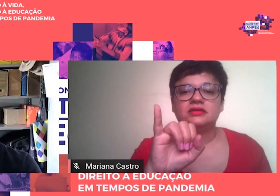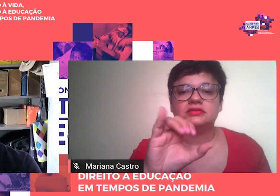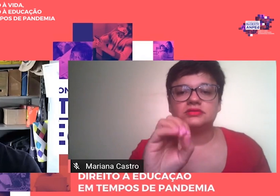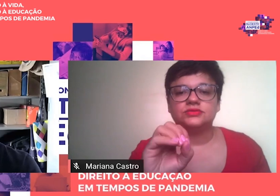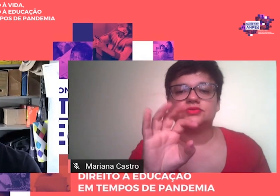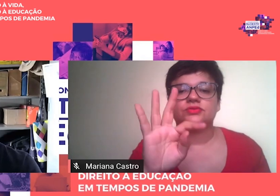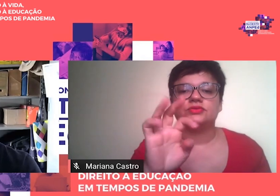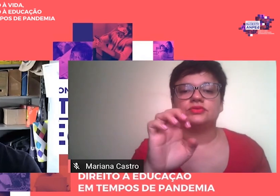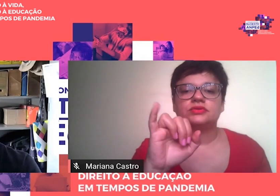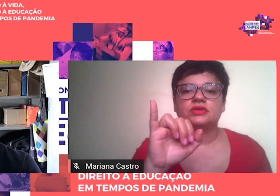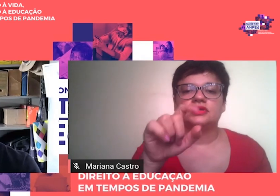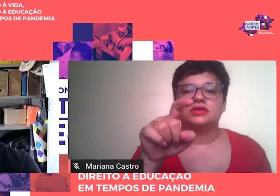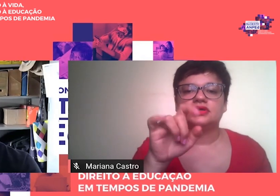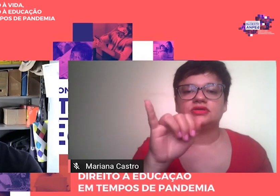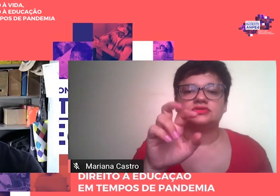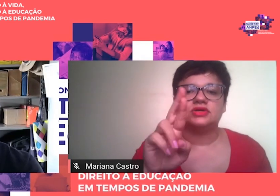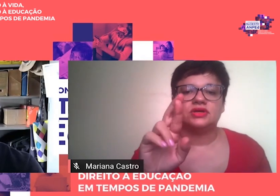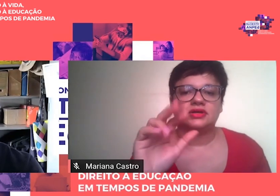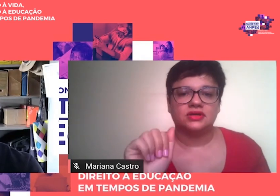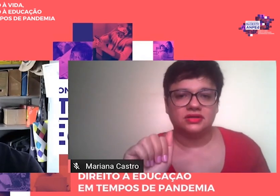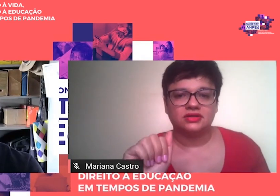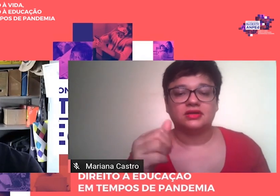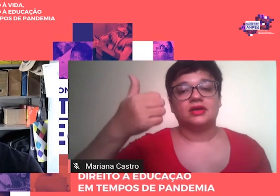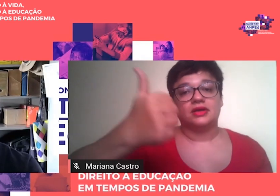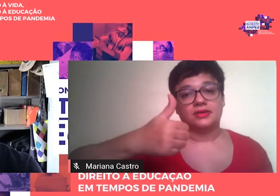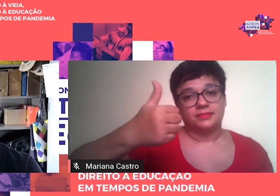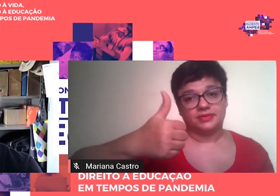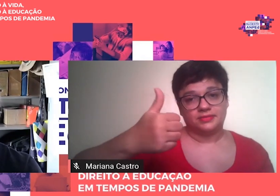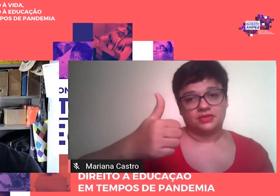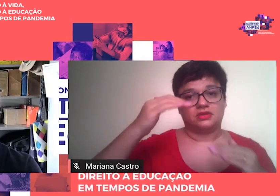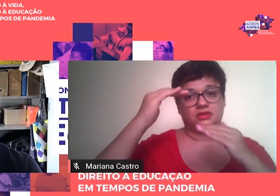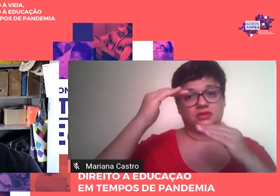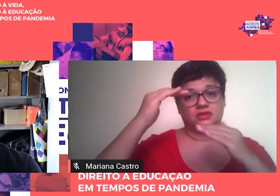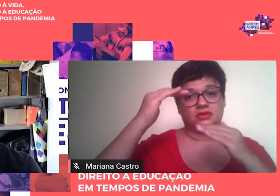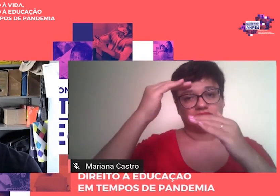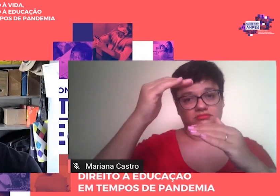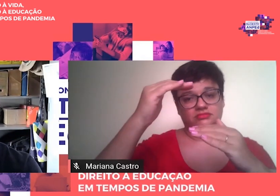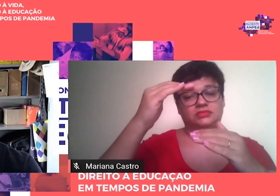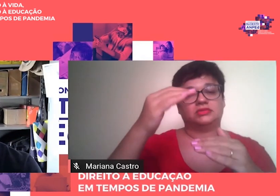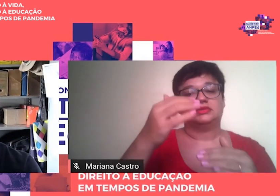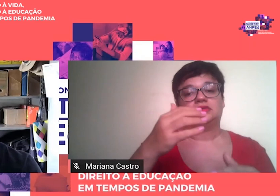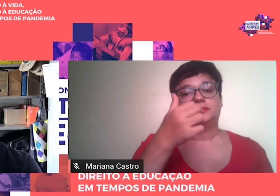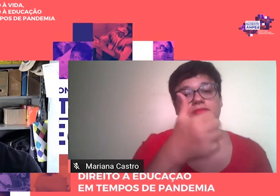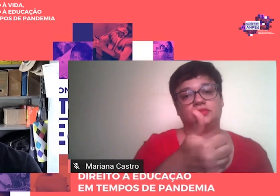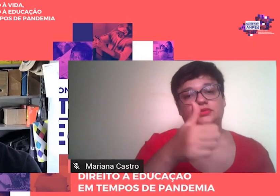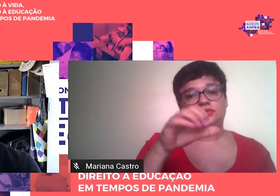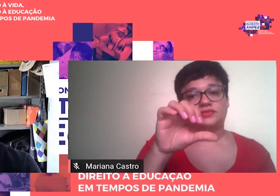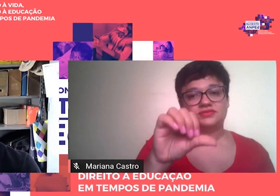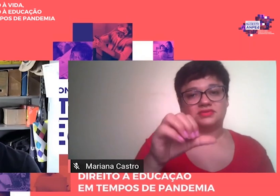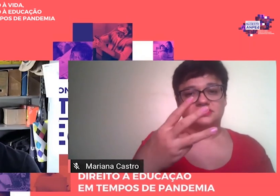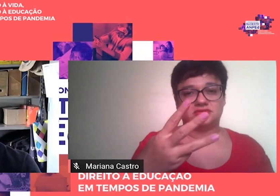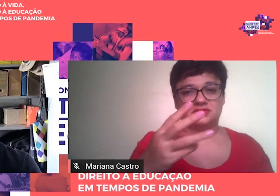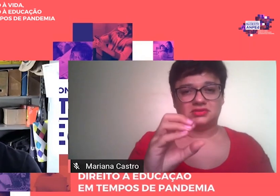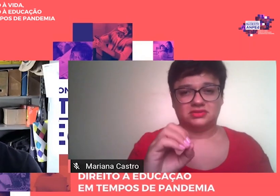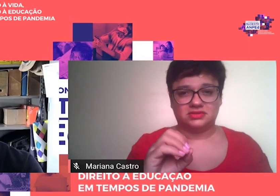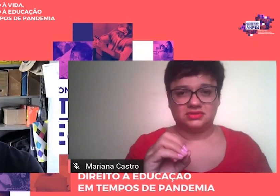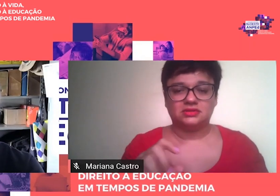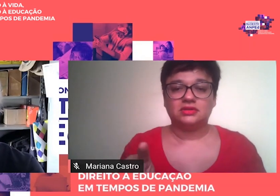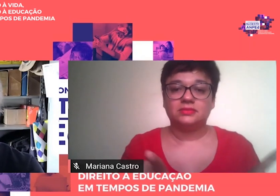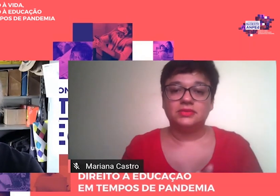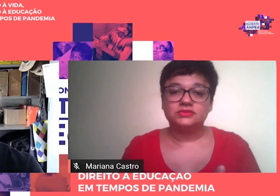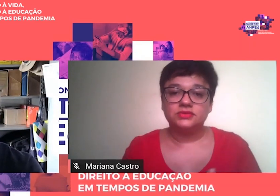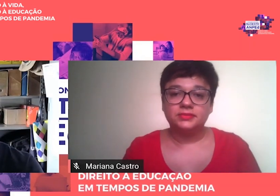político-eleitoral na primeira metade da década de 1930, mas conscientemente abandonada